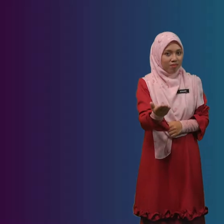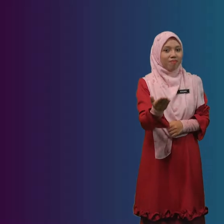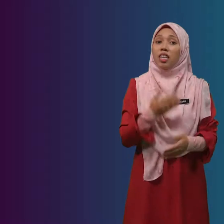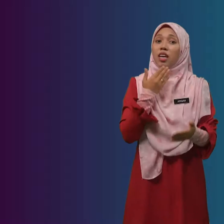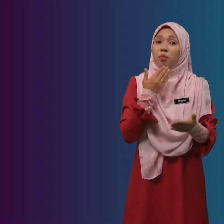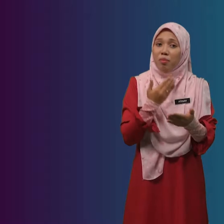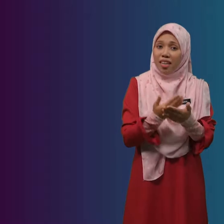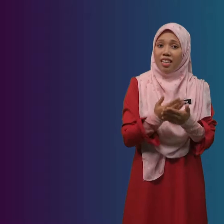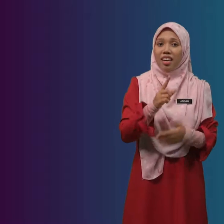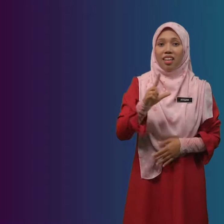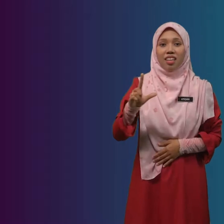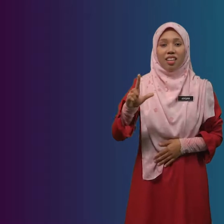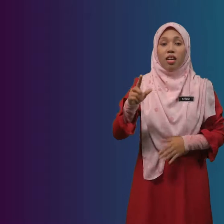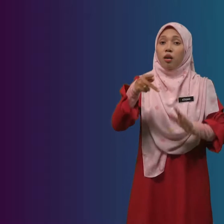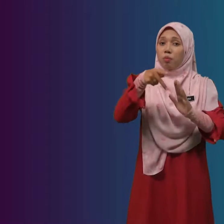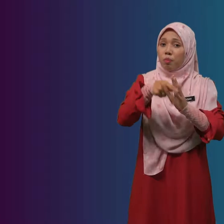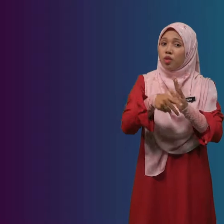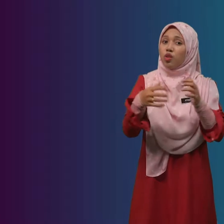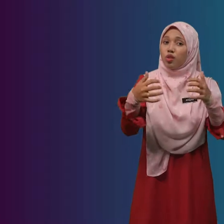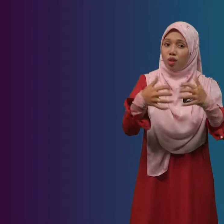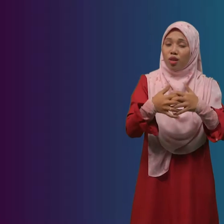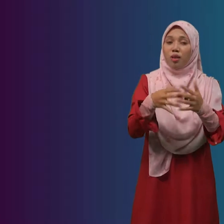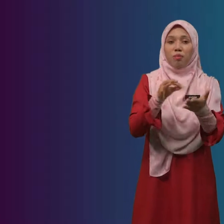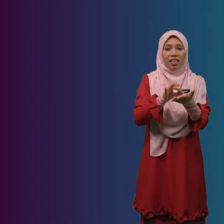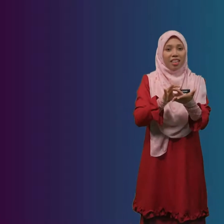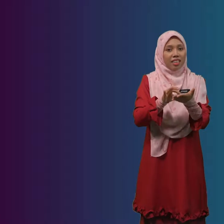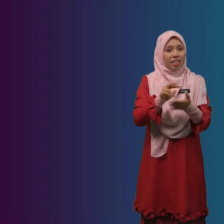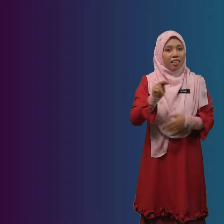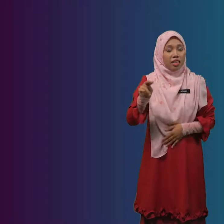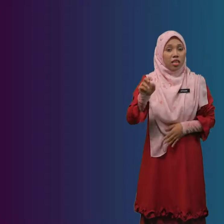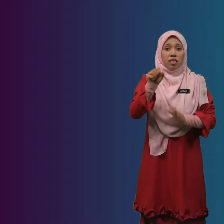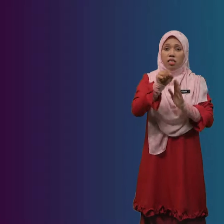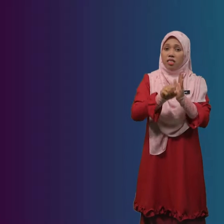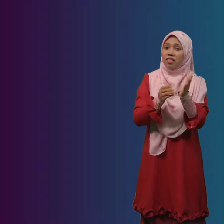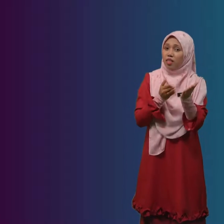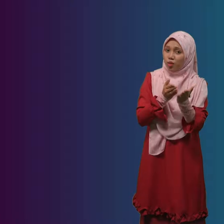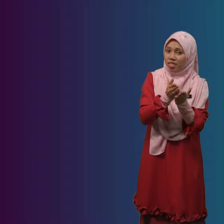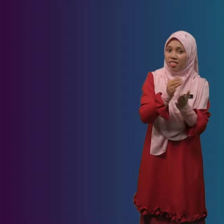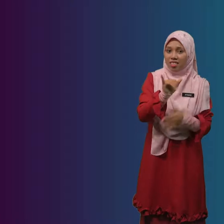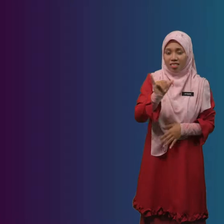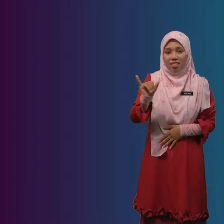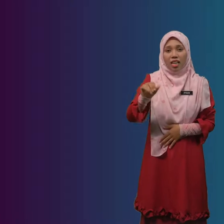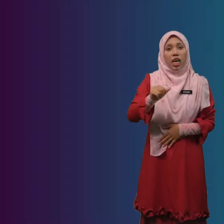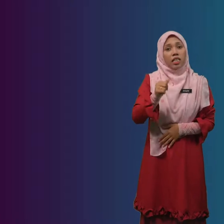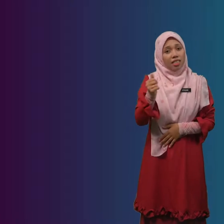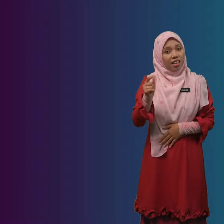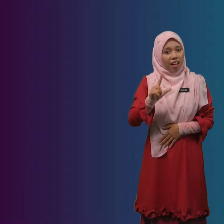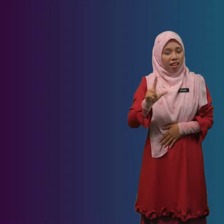Baiklah Penjodoh Bilangan Seterusnya Seterusnya Ialah